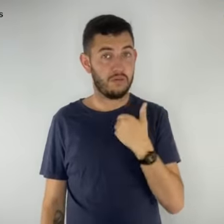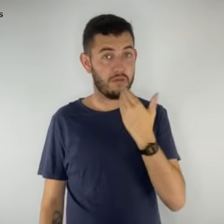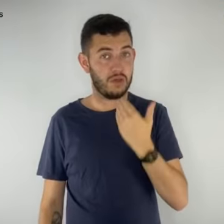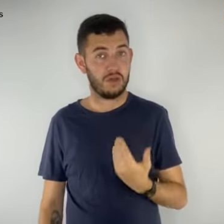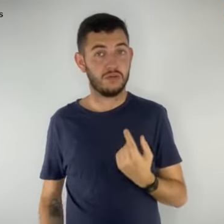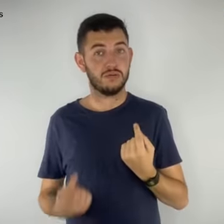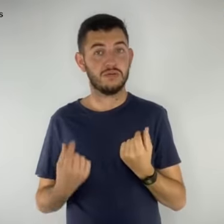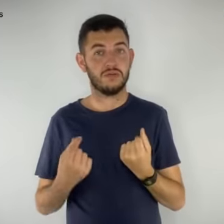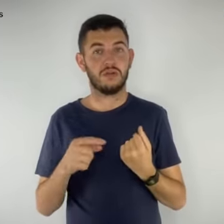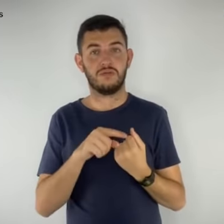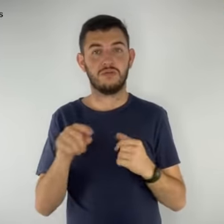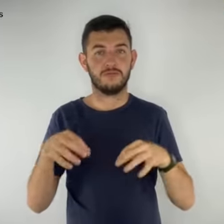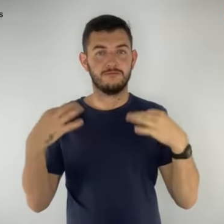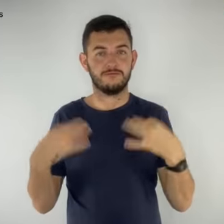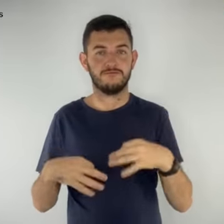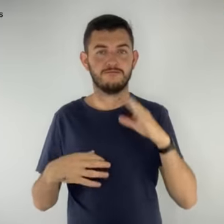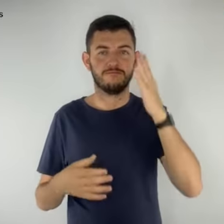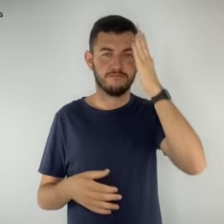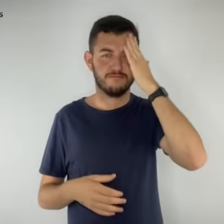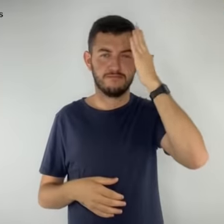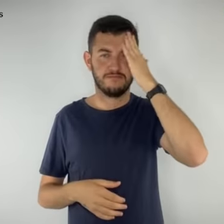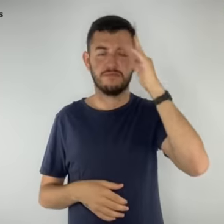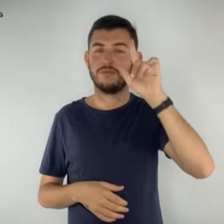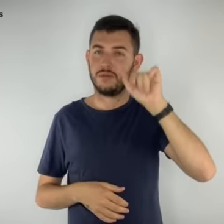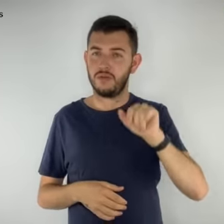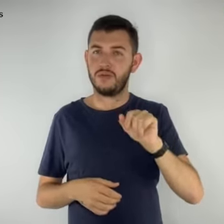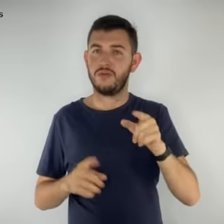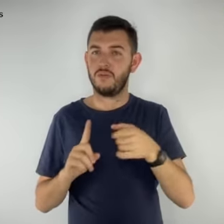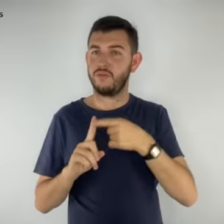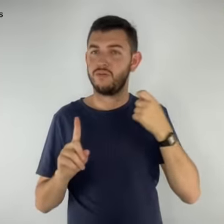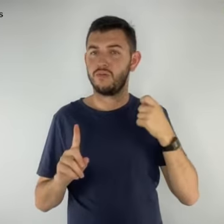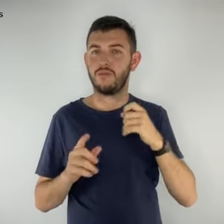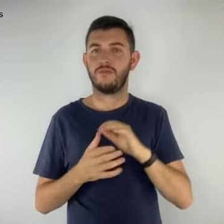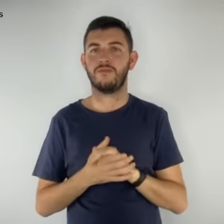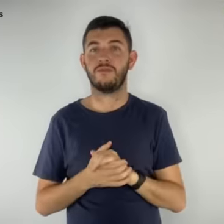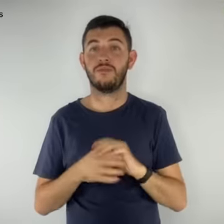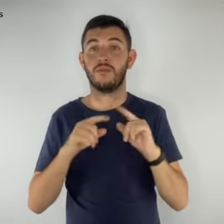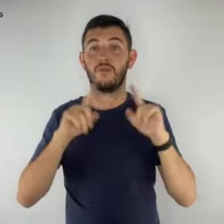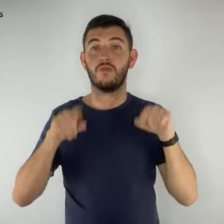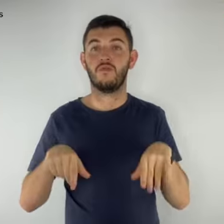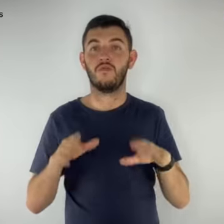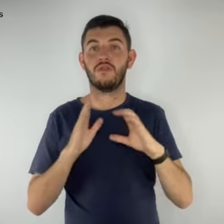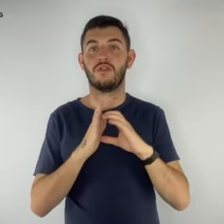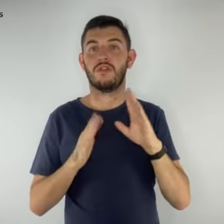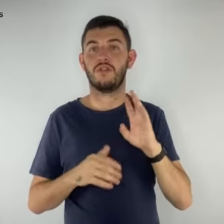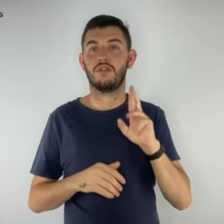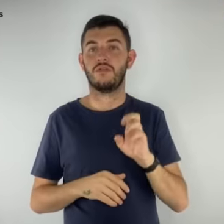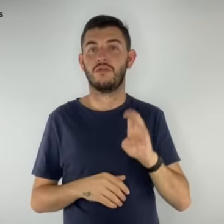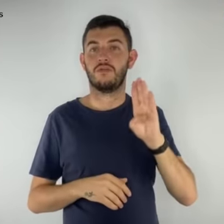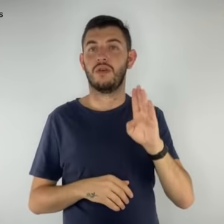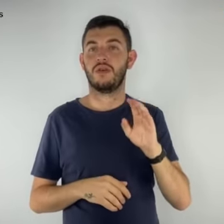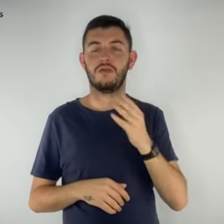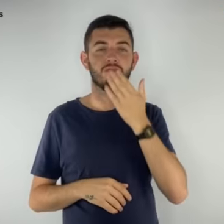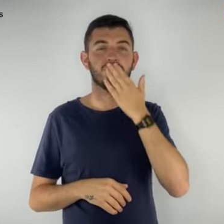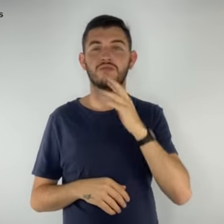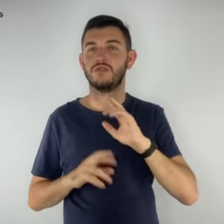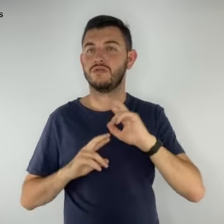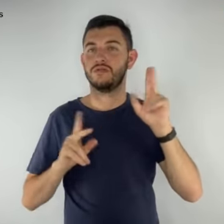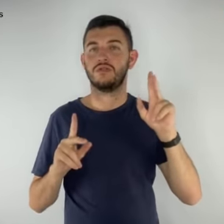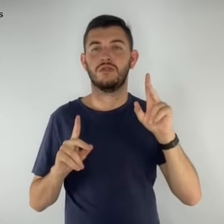tenha a certeza que se trata de um golpe. Funcionário do BRB, em outra modalidade